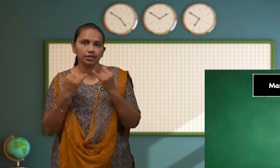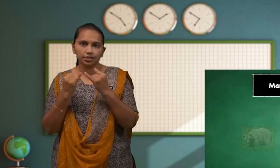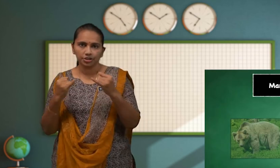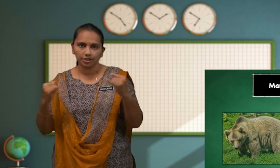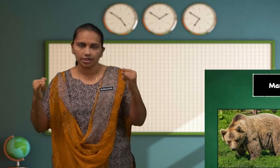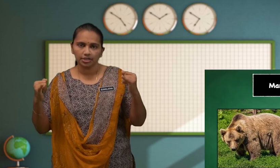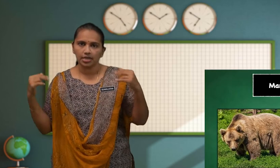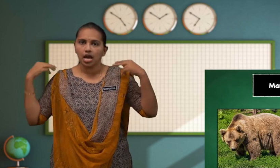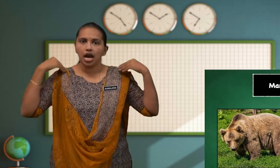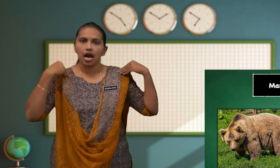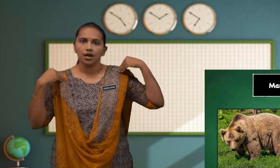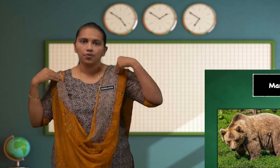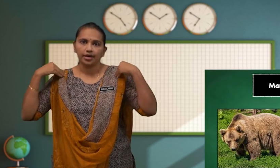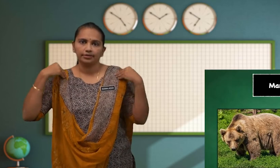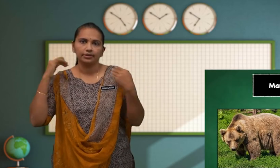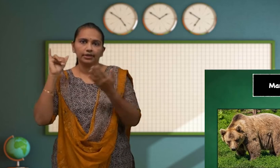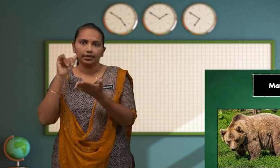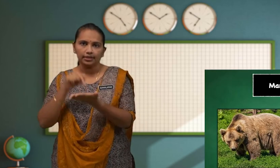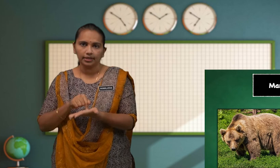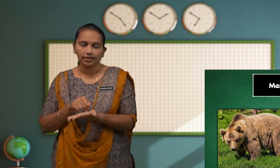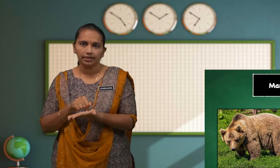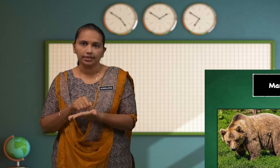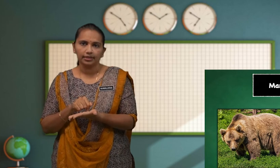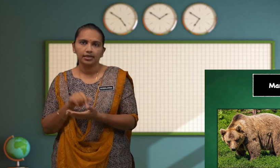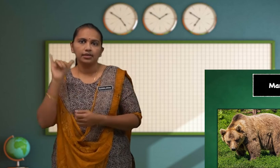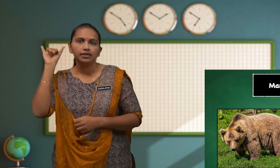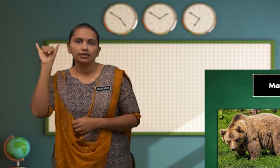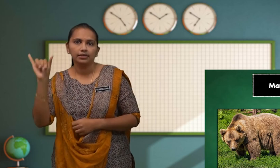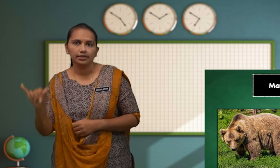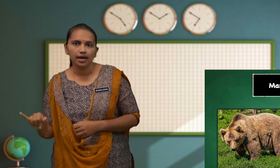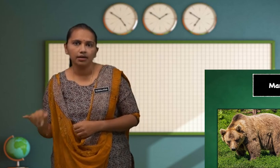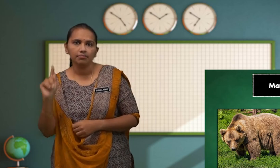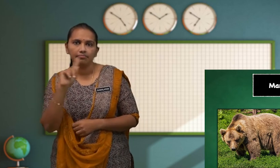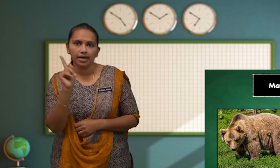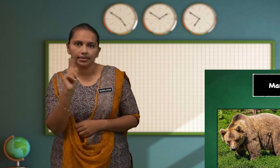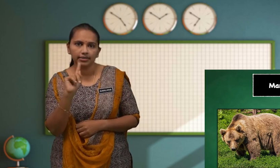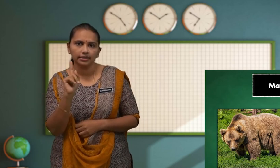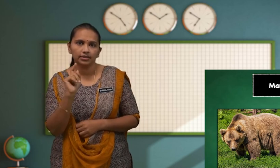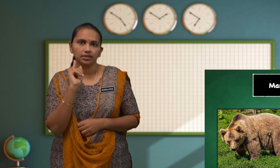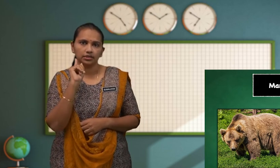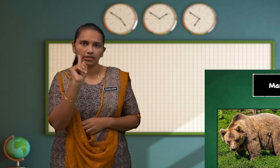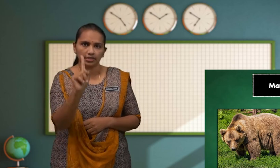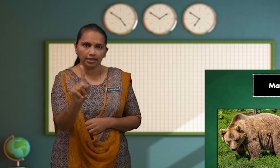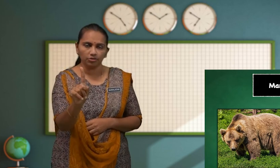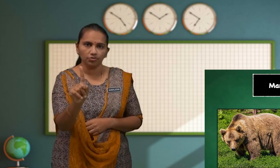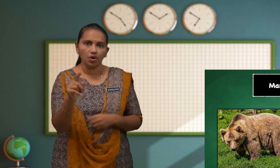Jenis Haiwan Ini Yang Mana Satu